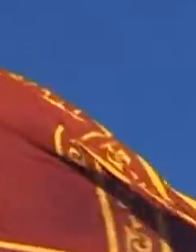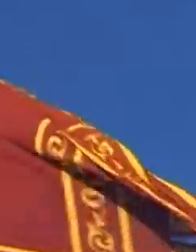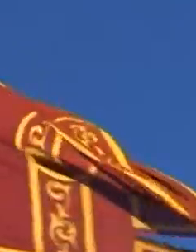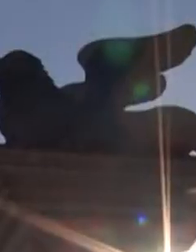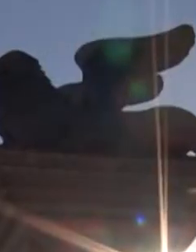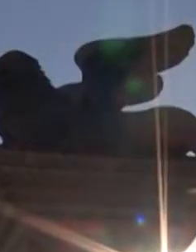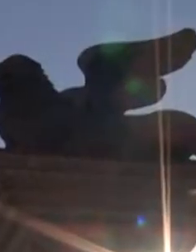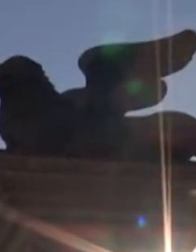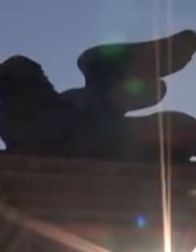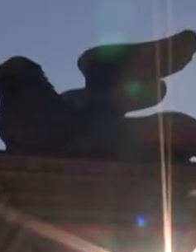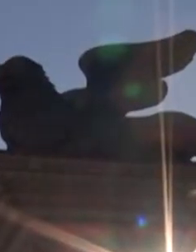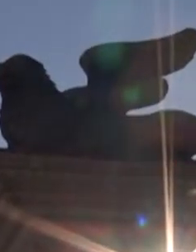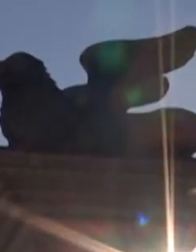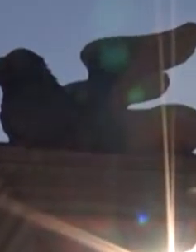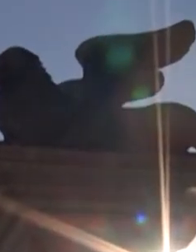'autonomia la vogliamo.